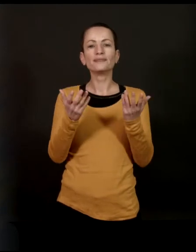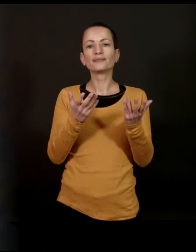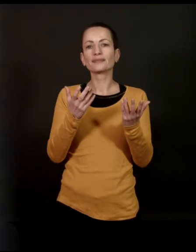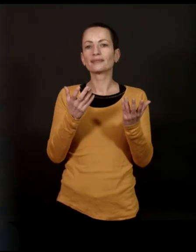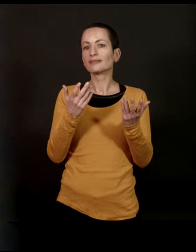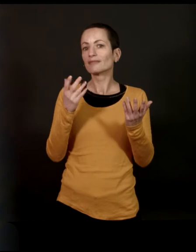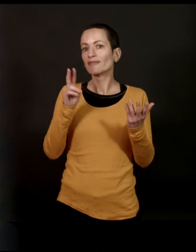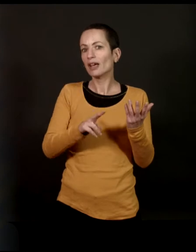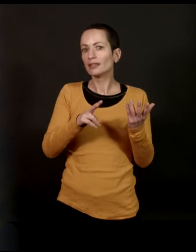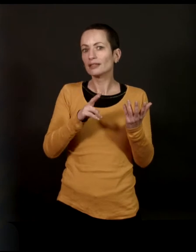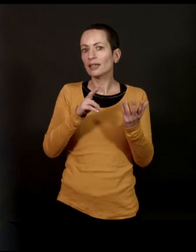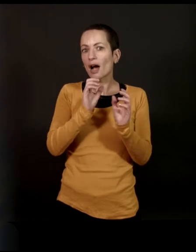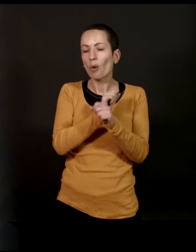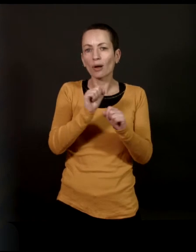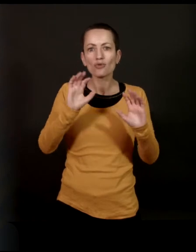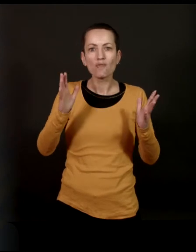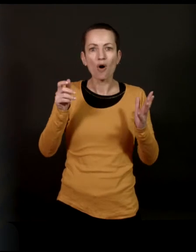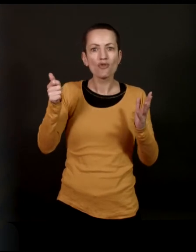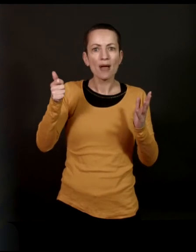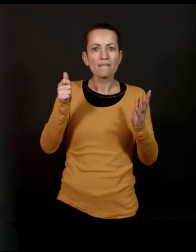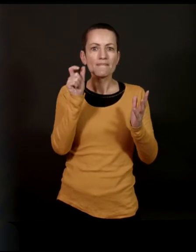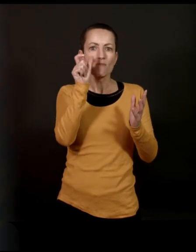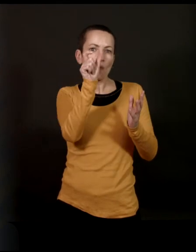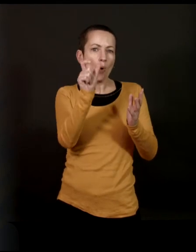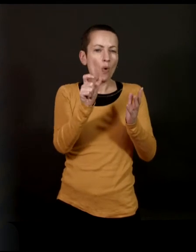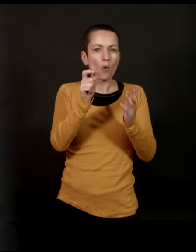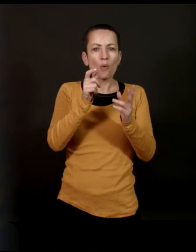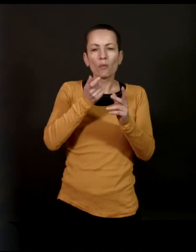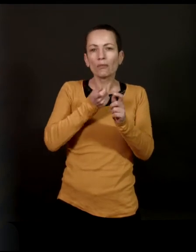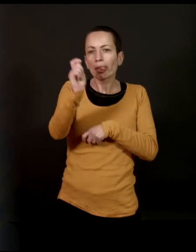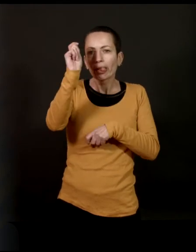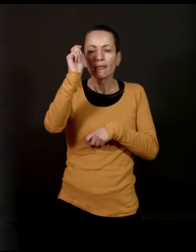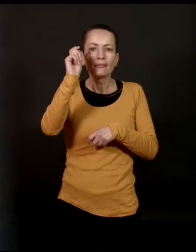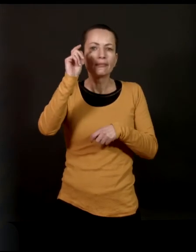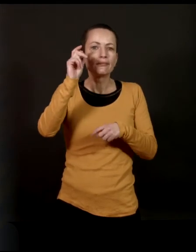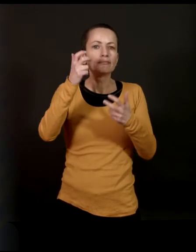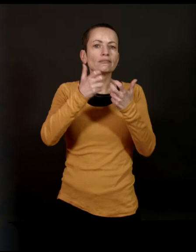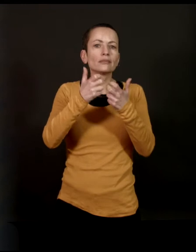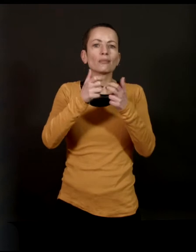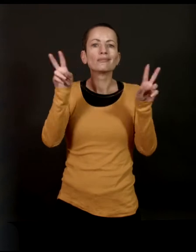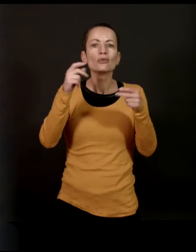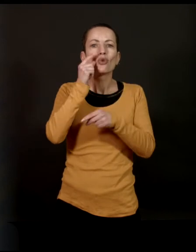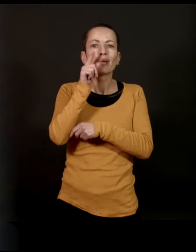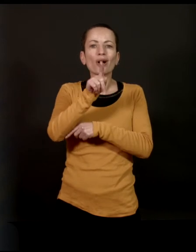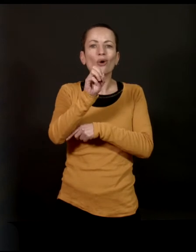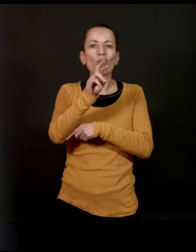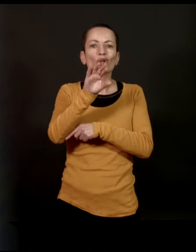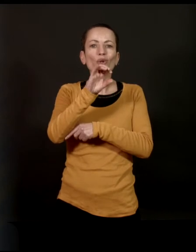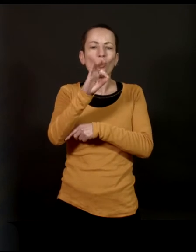passionnant de voir comment il l'attrape, comment les blagues qu'on fait dans le Père Goriot, les blagues qu'on fait à